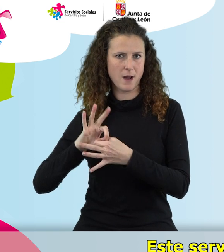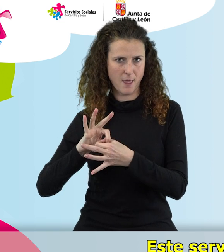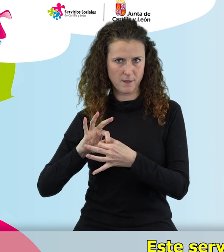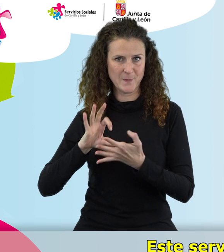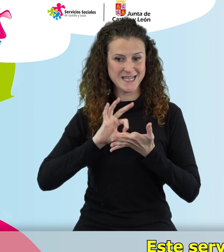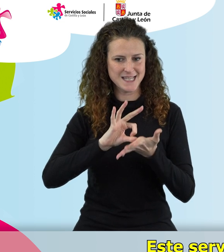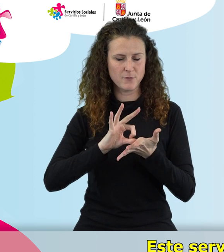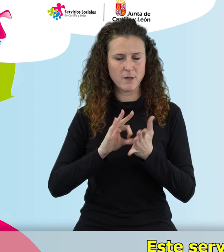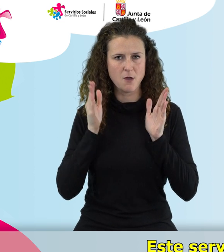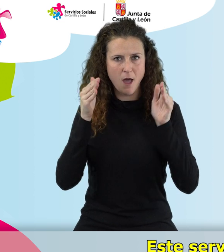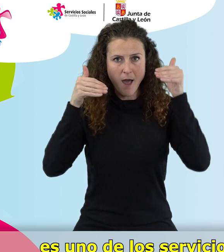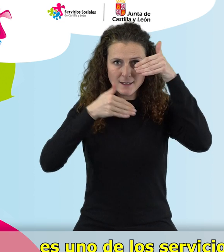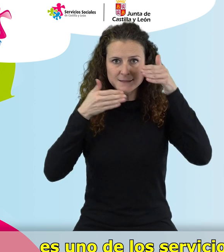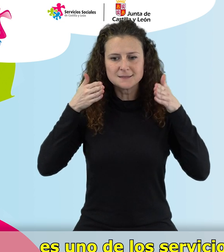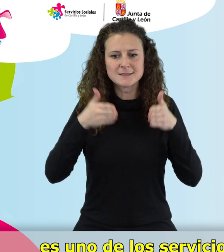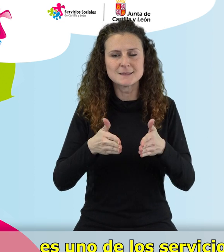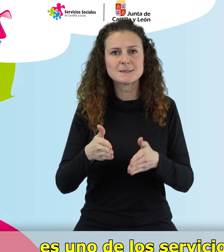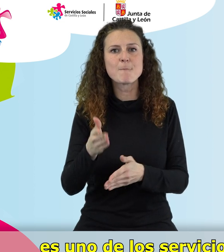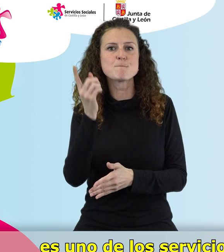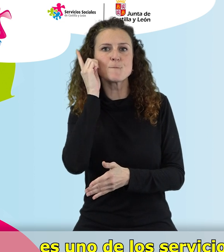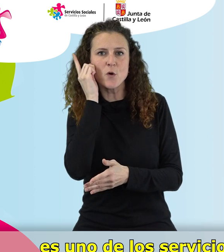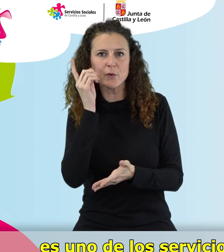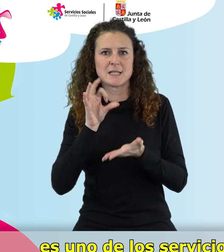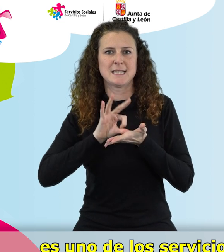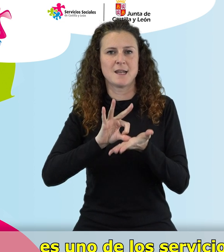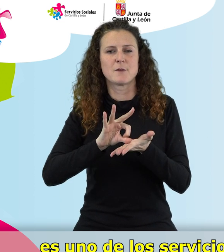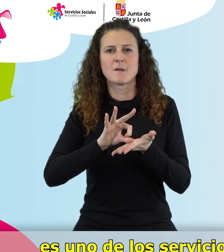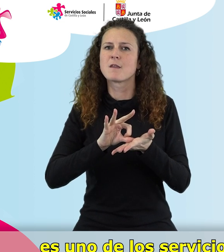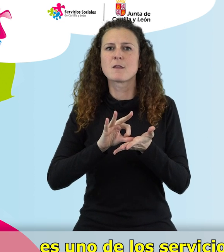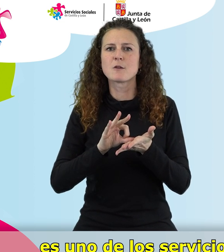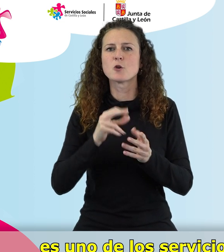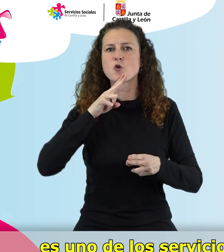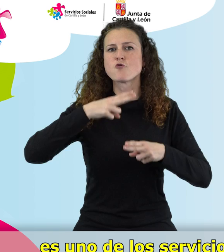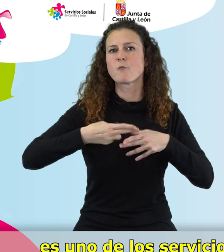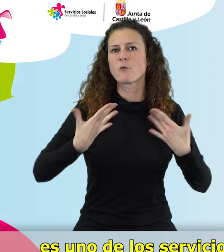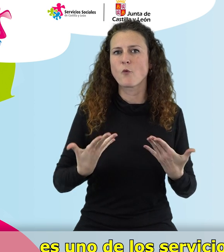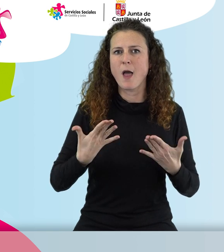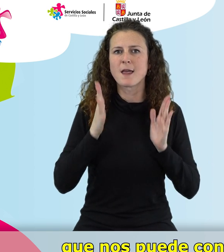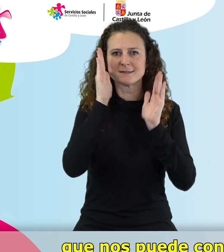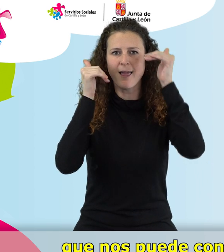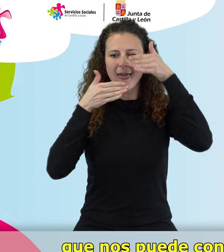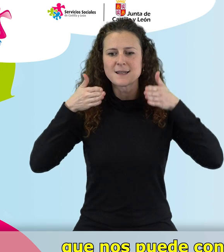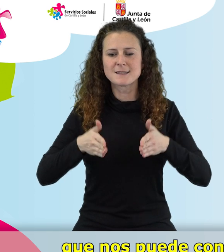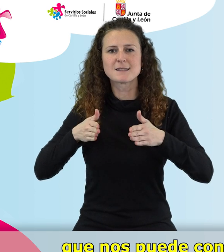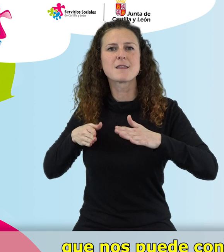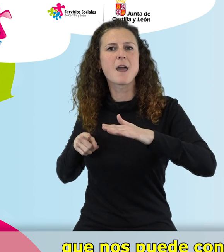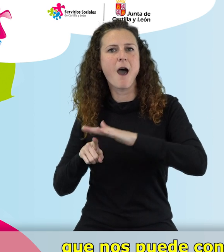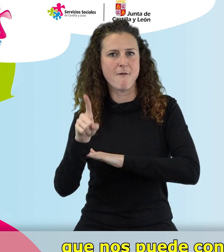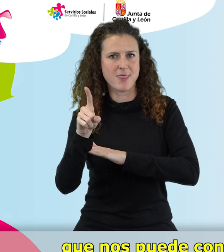servicio de teleasistencia móvil es uno de los servicios que llamamos de teleasistencia avanzada, que nos puede contar en detalle.